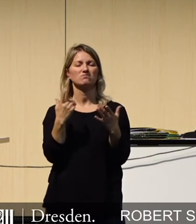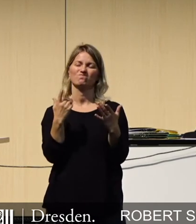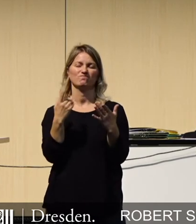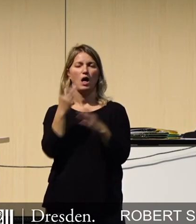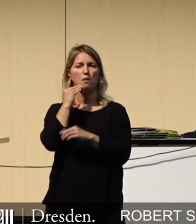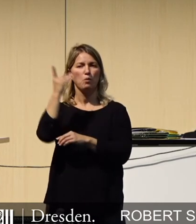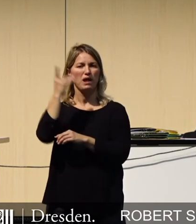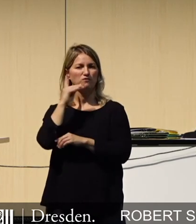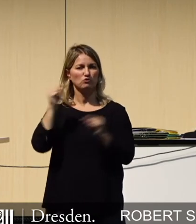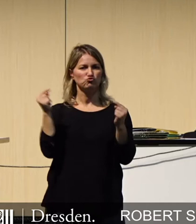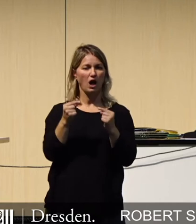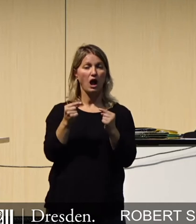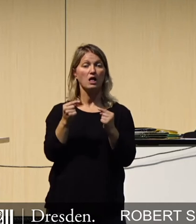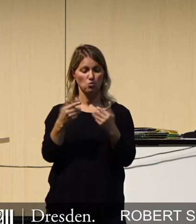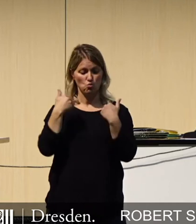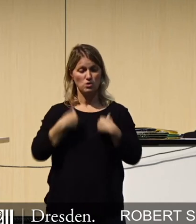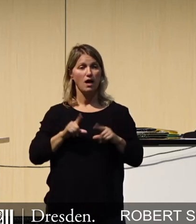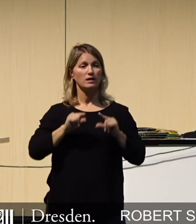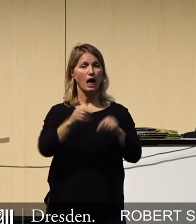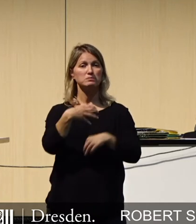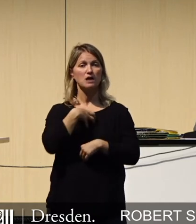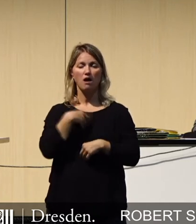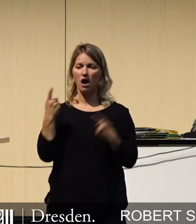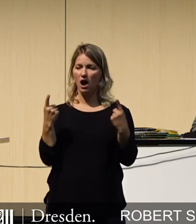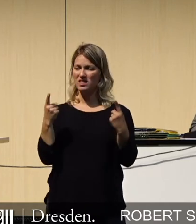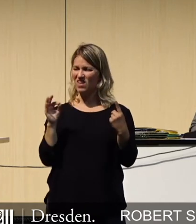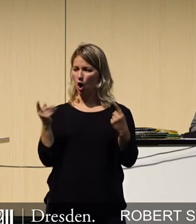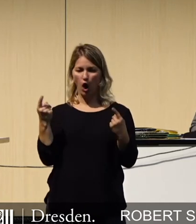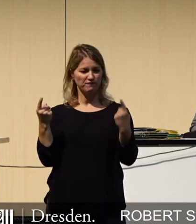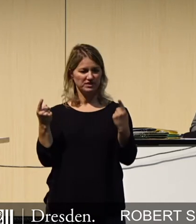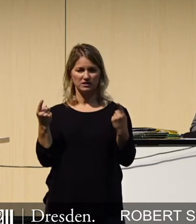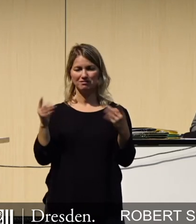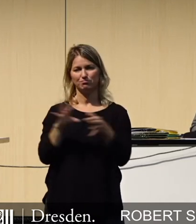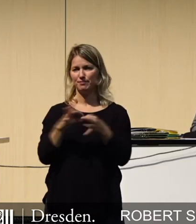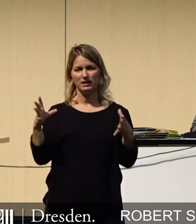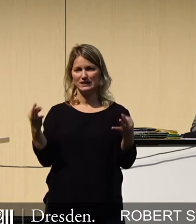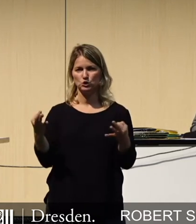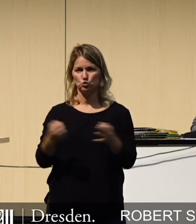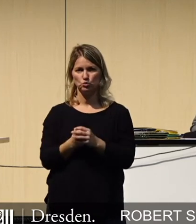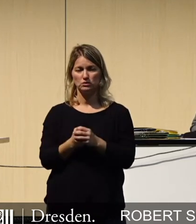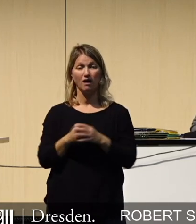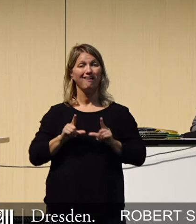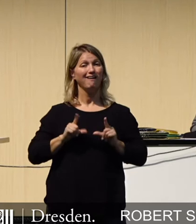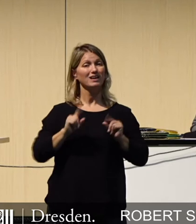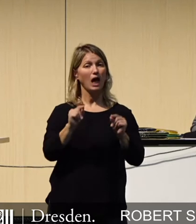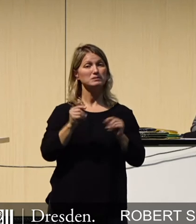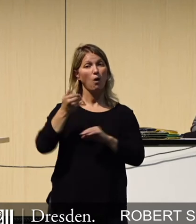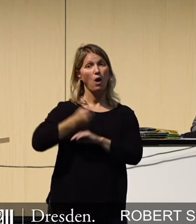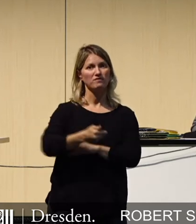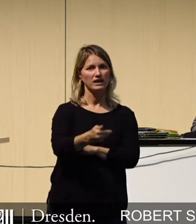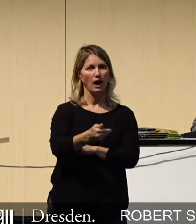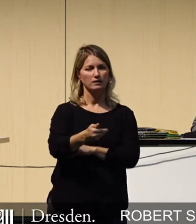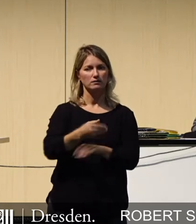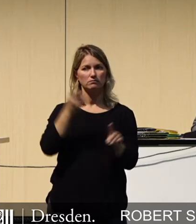Mobilfunkstrahlung und der Häufigkeit von Krebserkrankungen beispielsweise gibt. Die Krebshäufigkeit ist überhaupt mit Zunahme der